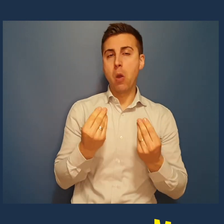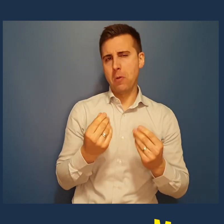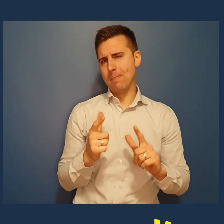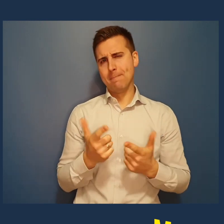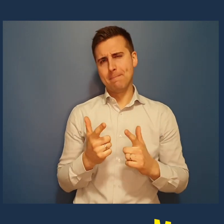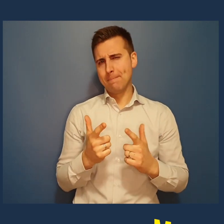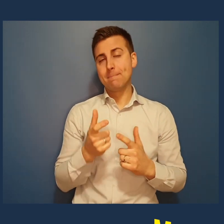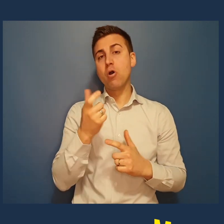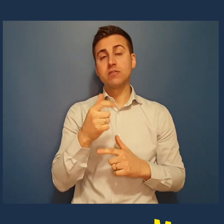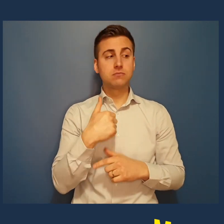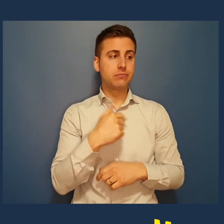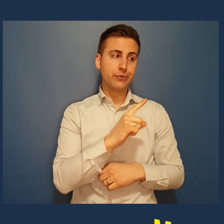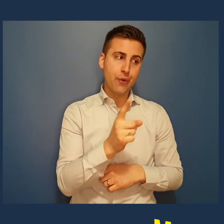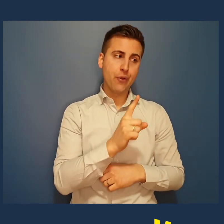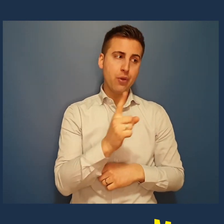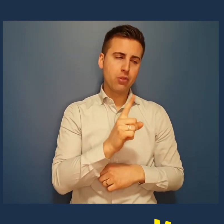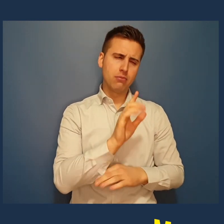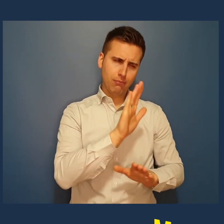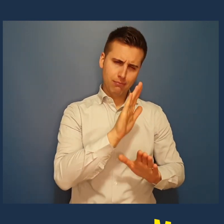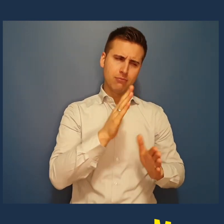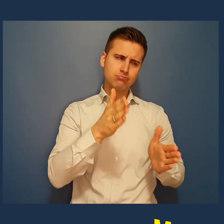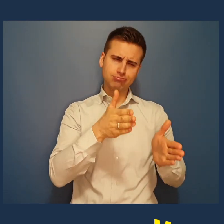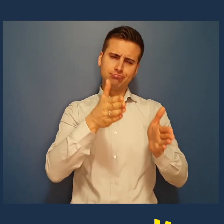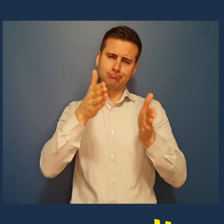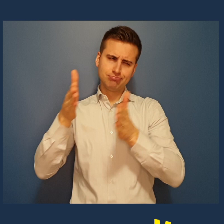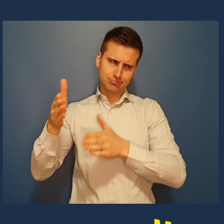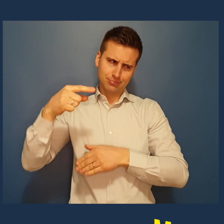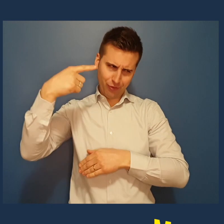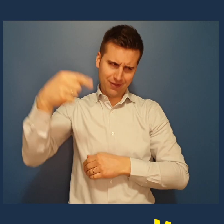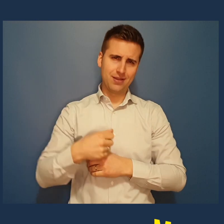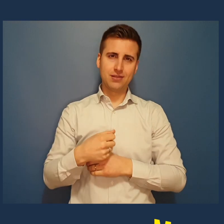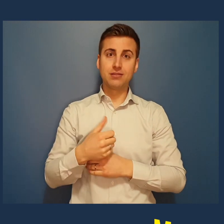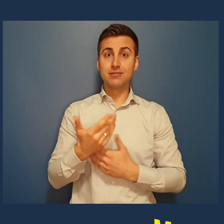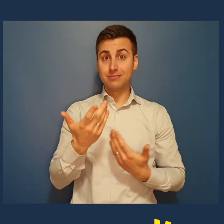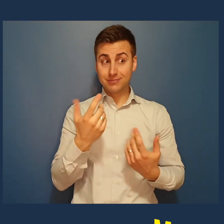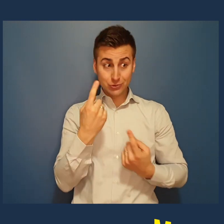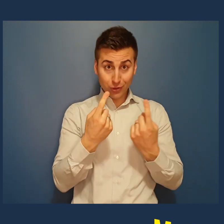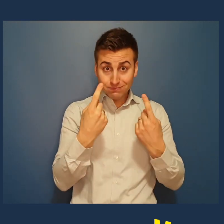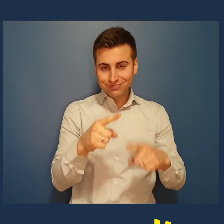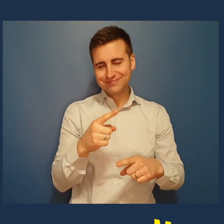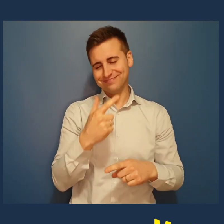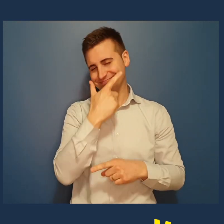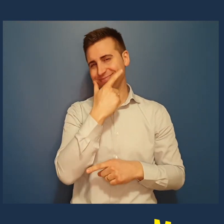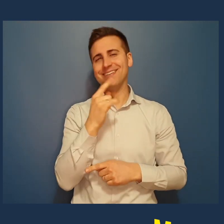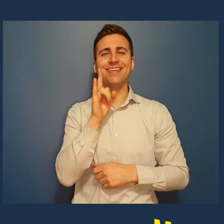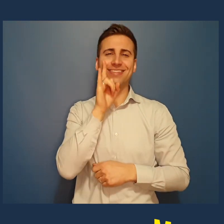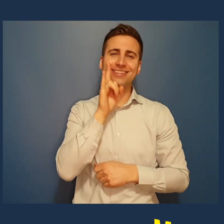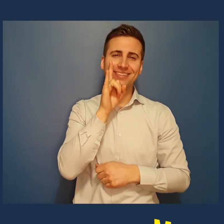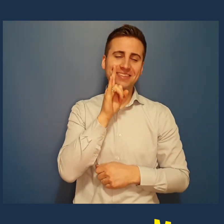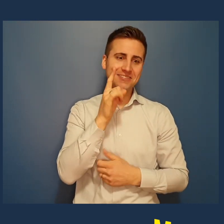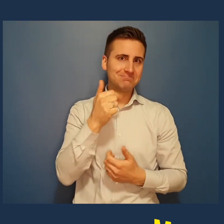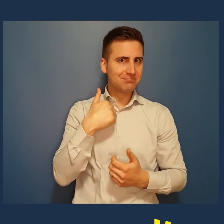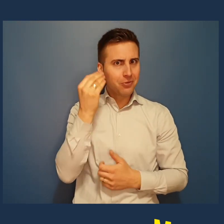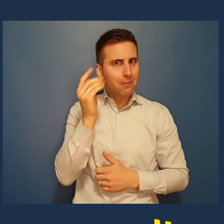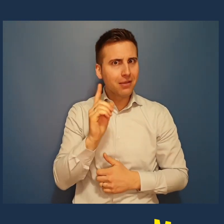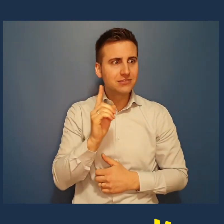ciò che l'è stato negato ora è solo stato posticipato di un po'. Ma vivere questi momenti è stato a volte anche divertente. Non avrei mai pensato di